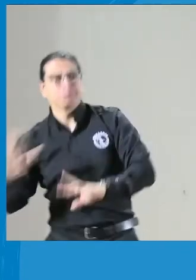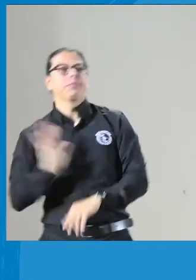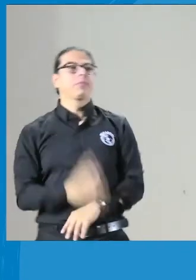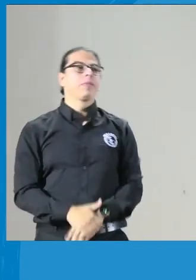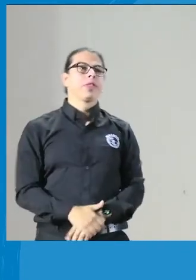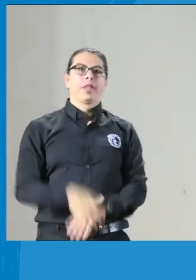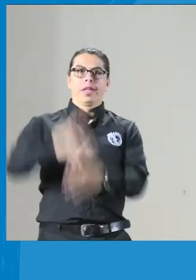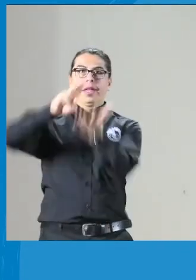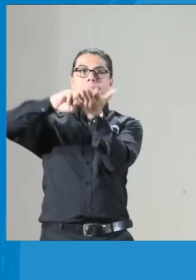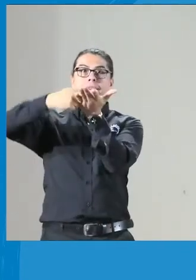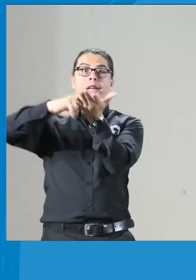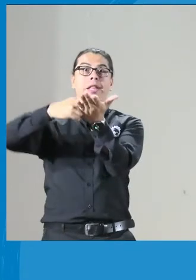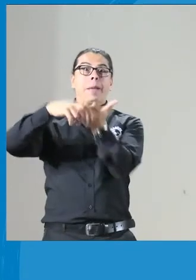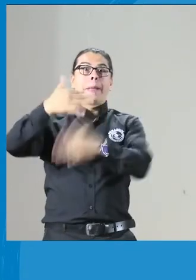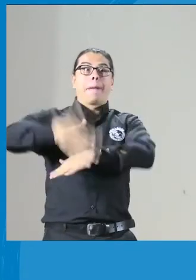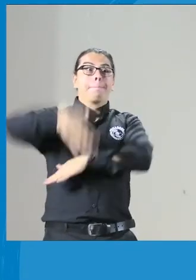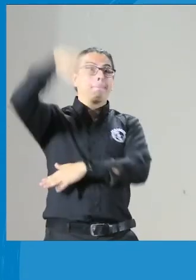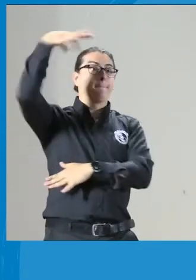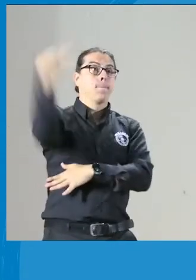Ahora, pongamos. Del otro lado.